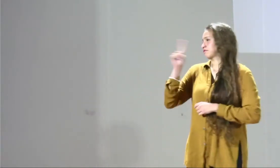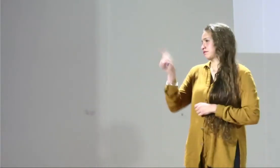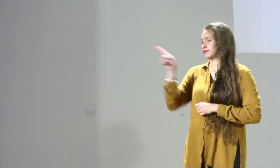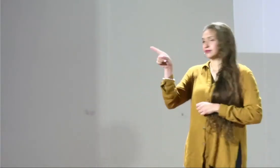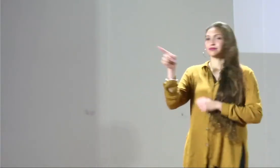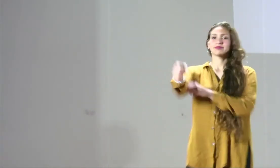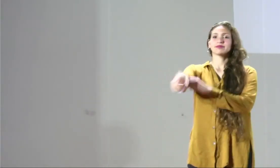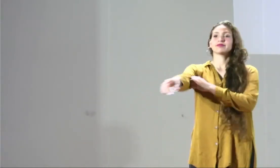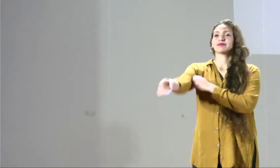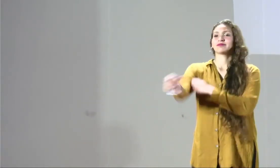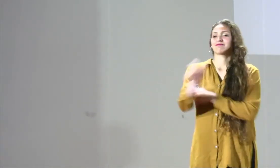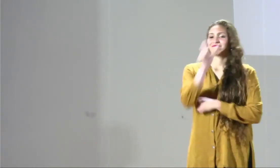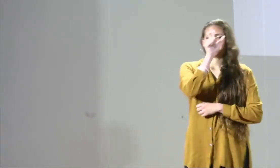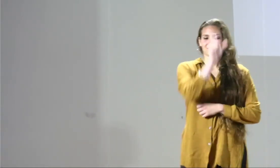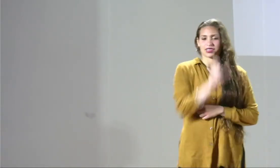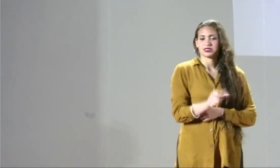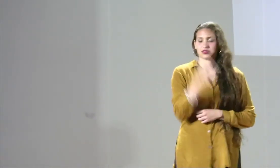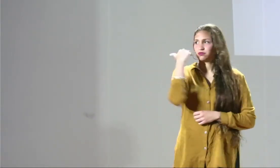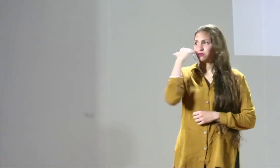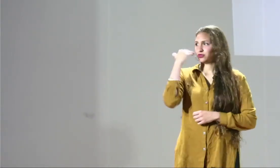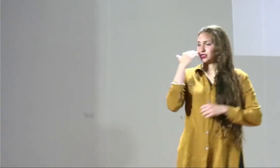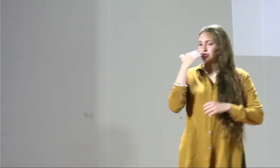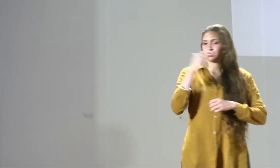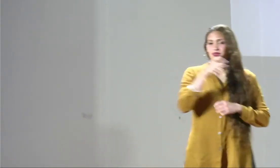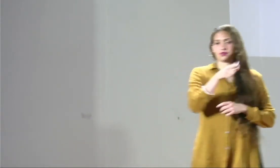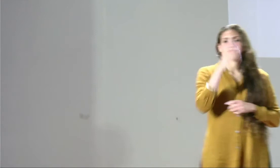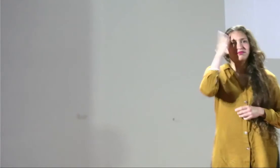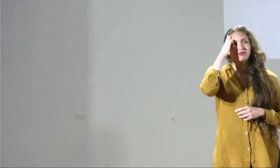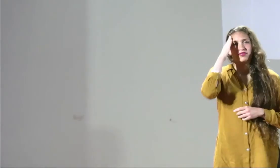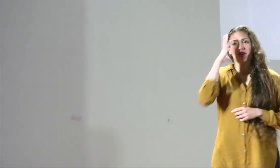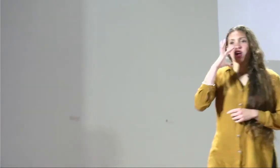Buenos días para todos. Te tengo una pregunta.